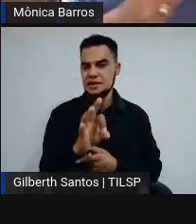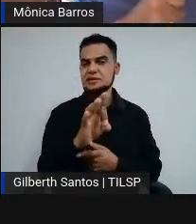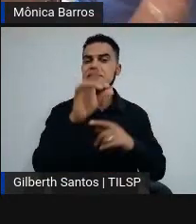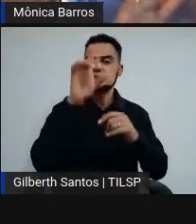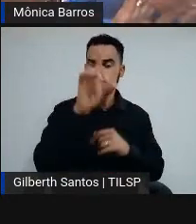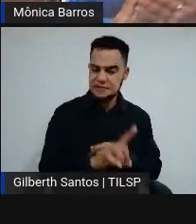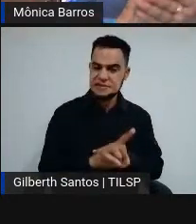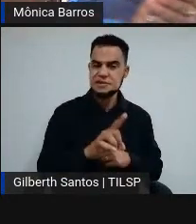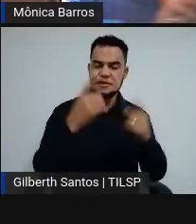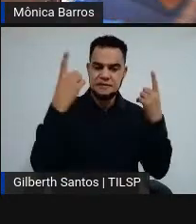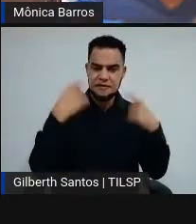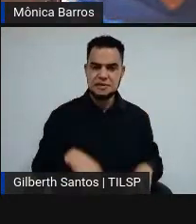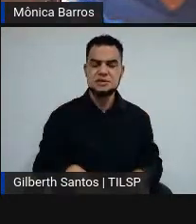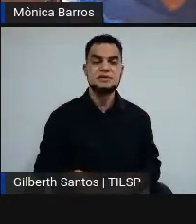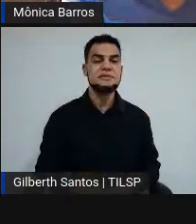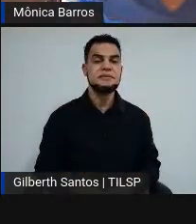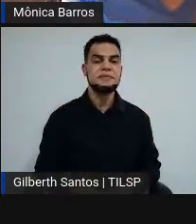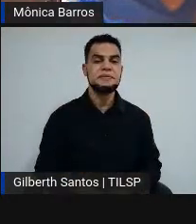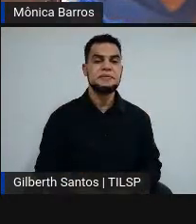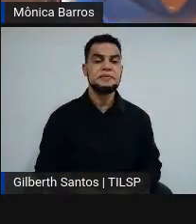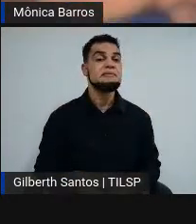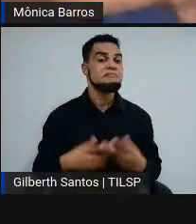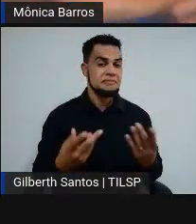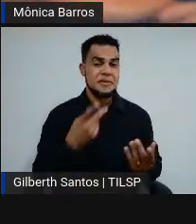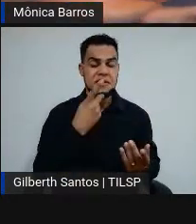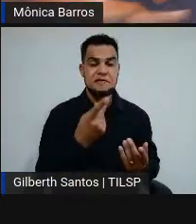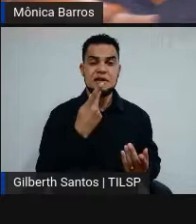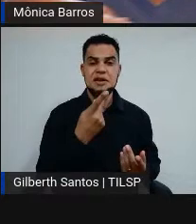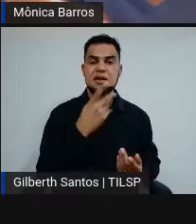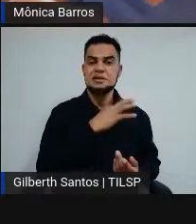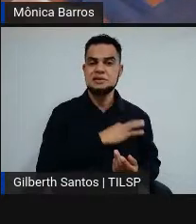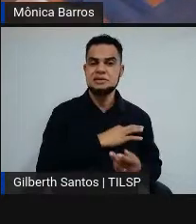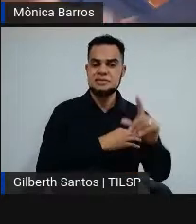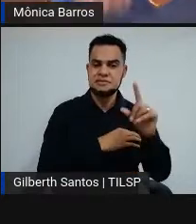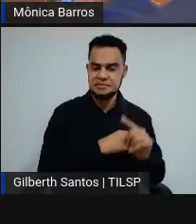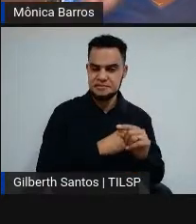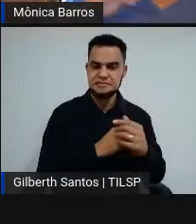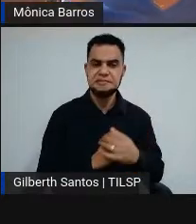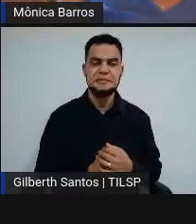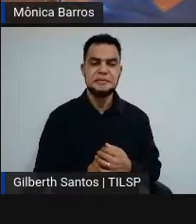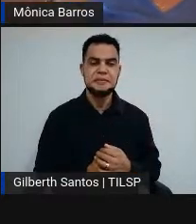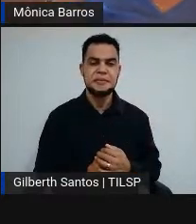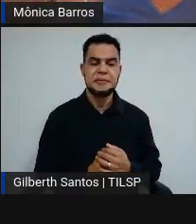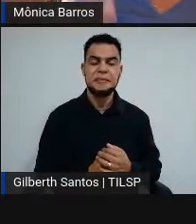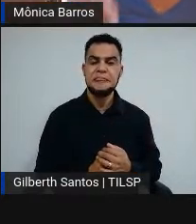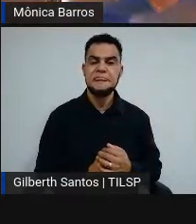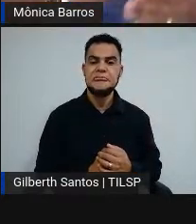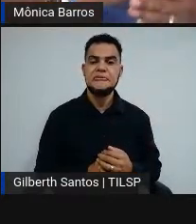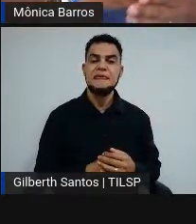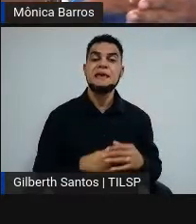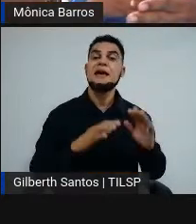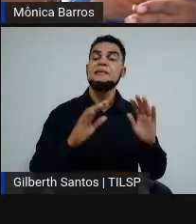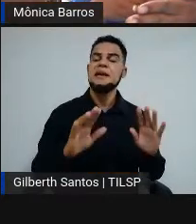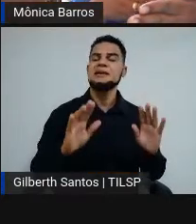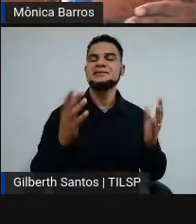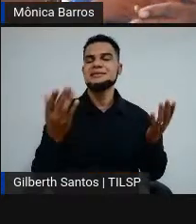física. Bacana? Então, gente falou de quem tem baixa renda. Vamos para o outro lado. Quem tem renda